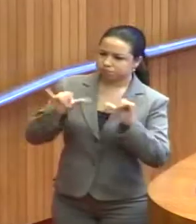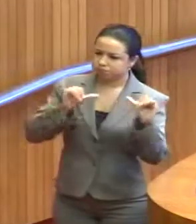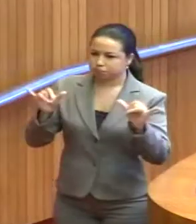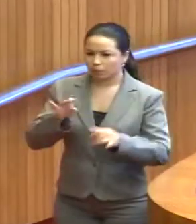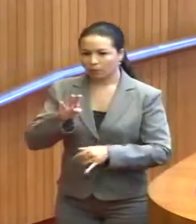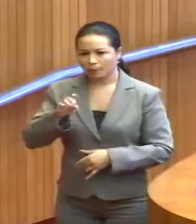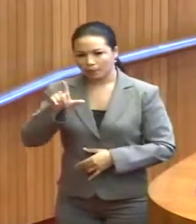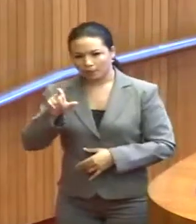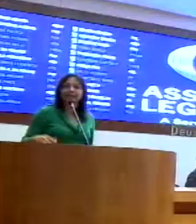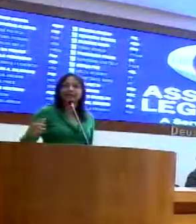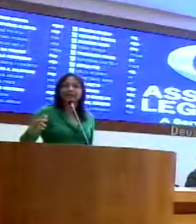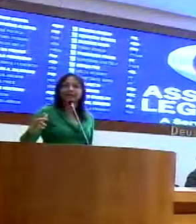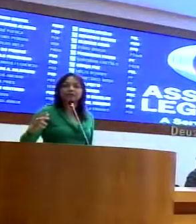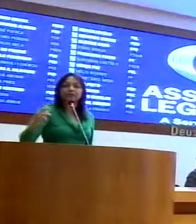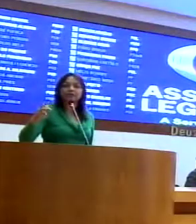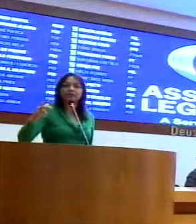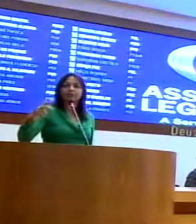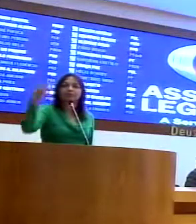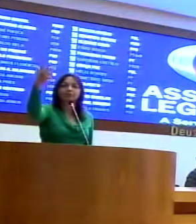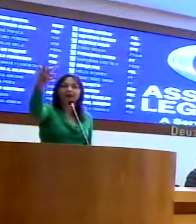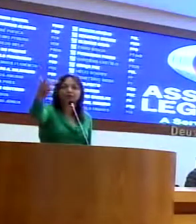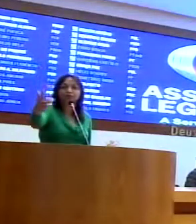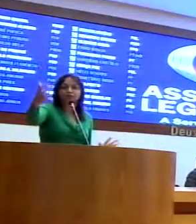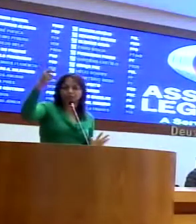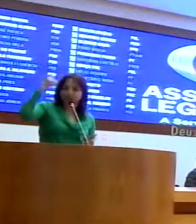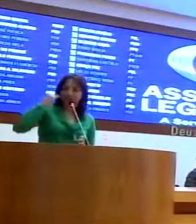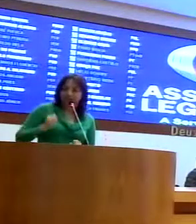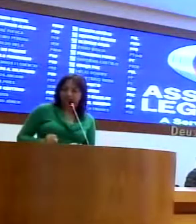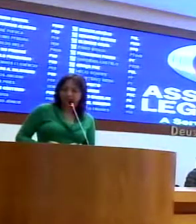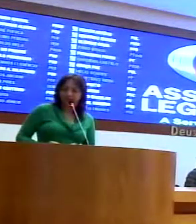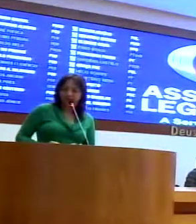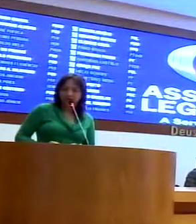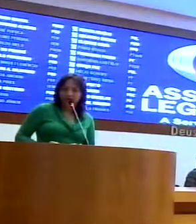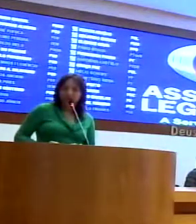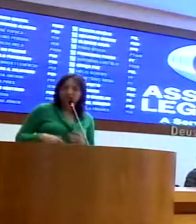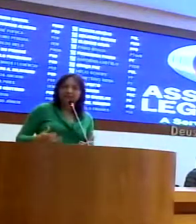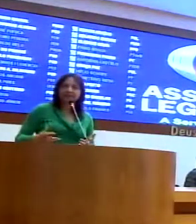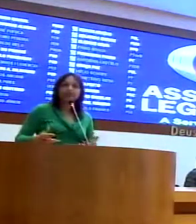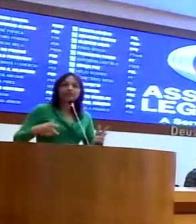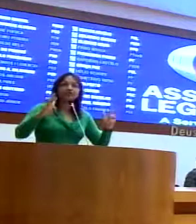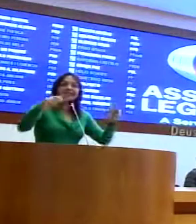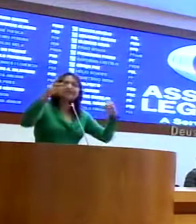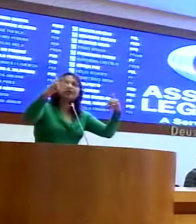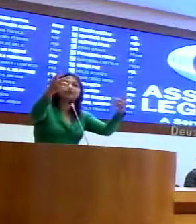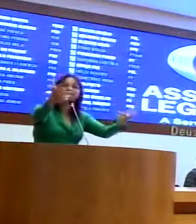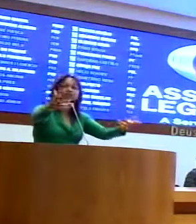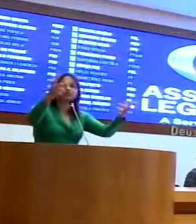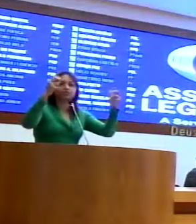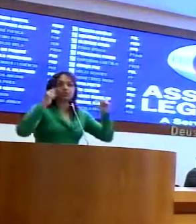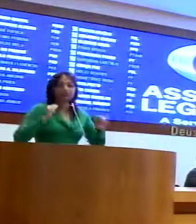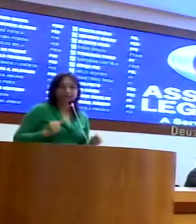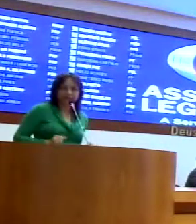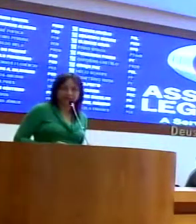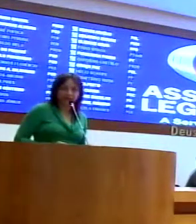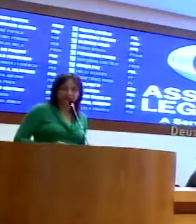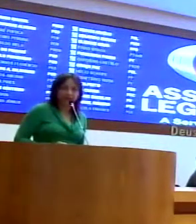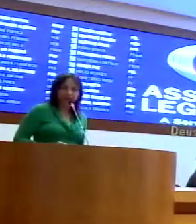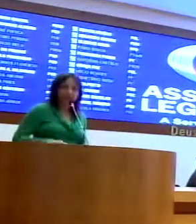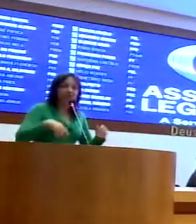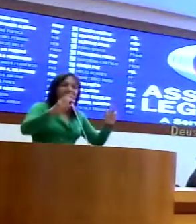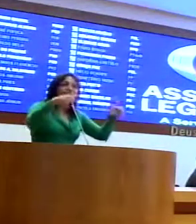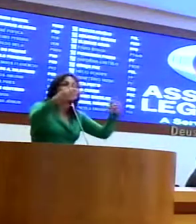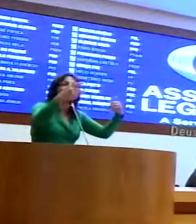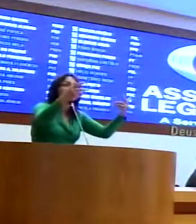coisa parecida, de que Elisiane faz parte do Grupo Sarney, de que Elisiane está a serviço do Grupo Sarney,